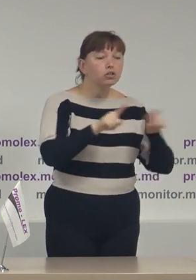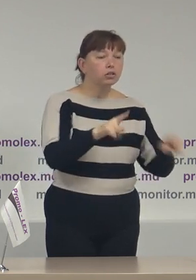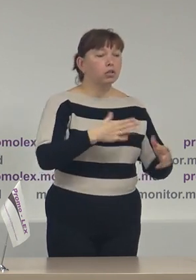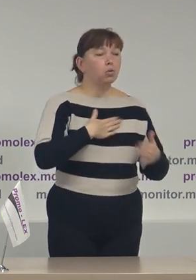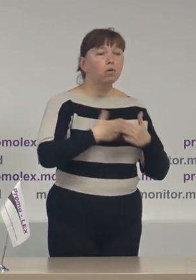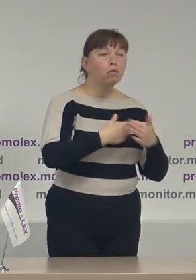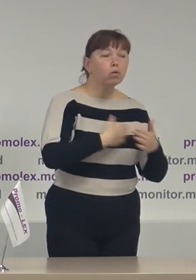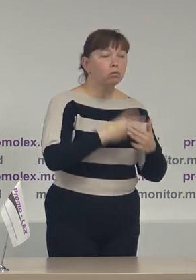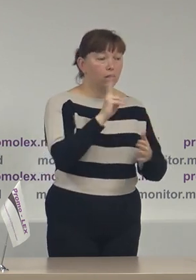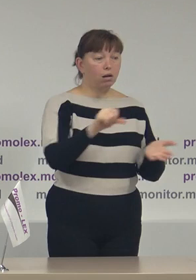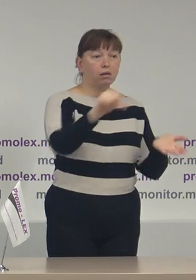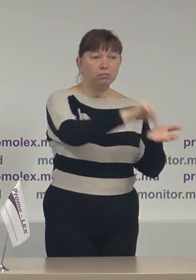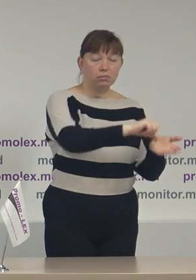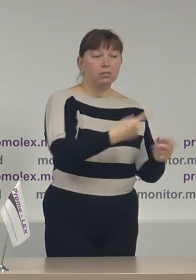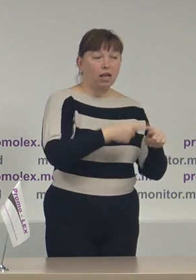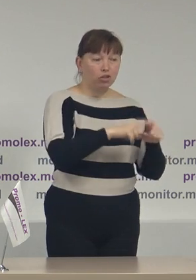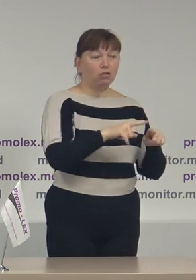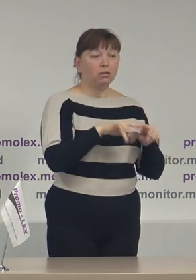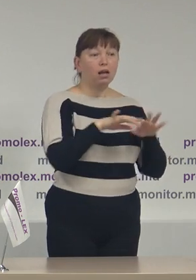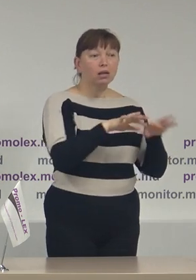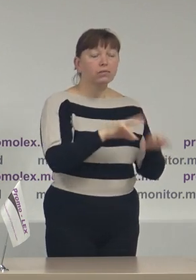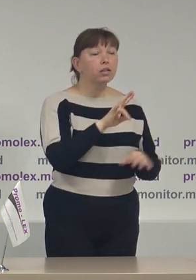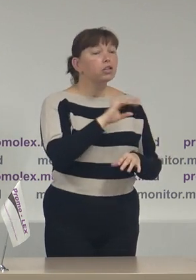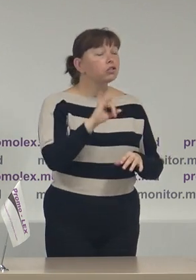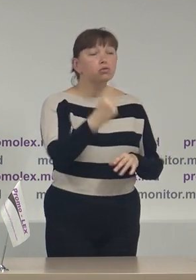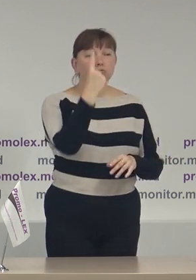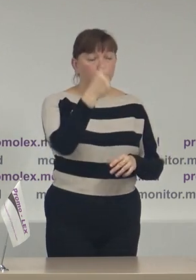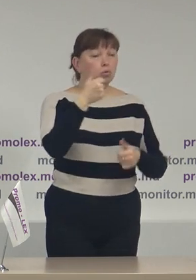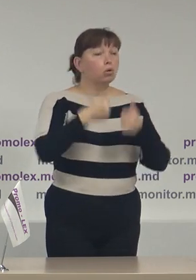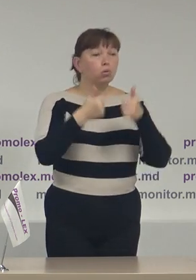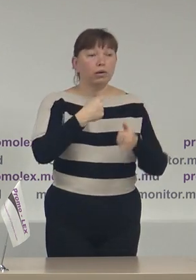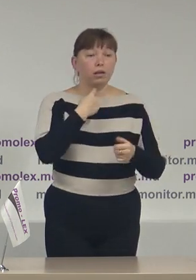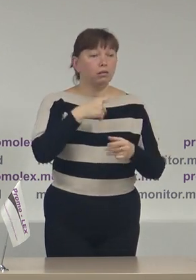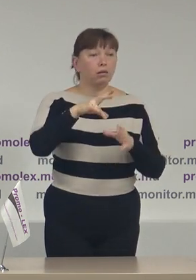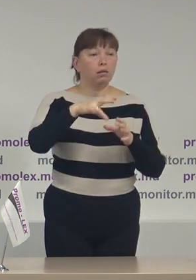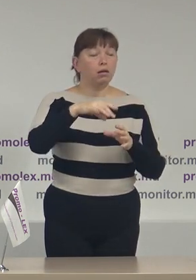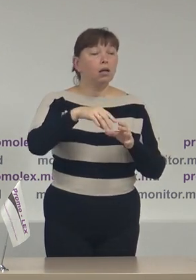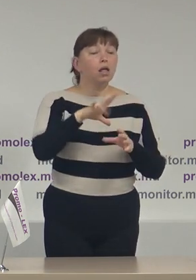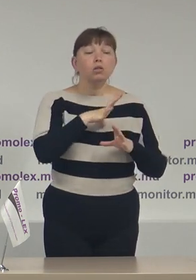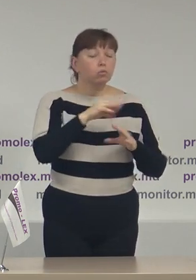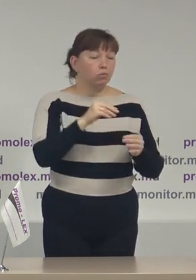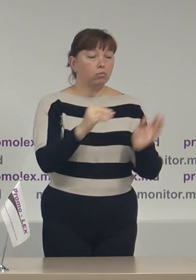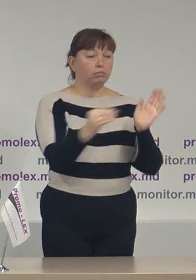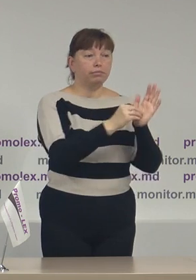voluntari, care sunt implicați în activitățile de campanie, niciun concurent electoral nu a declarat costuri.